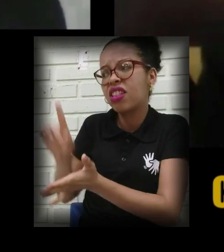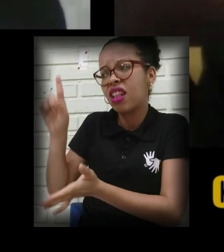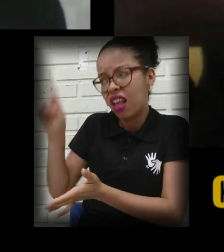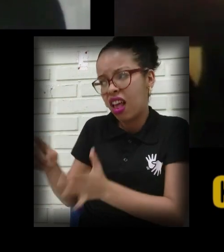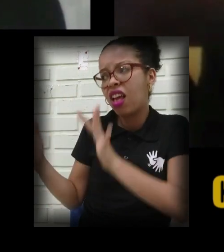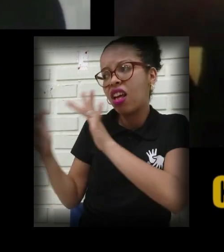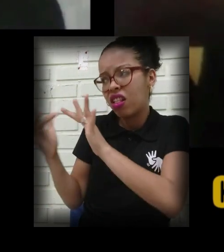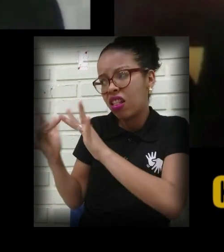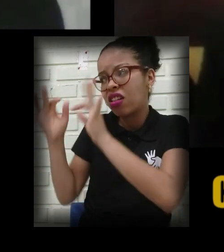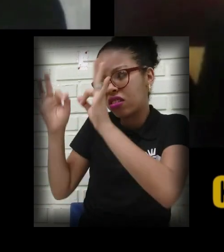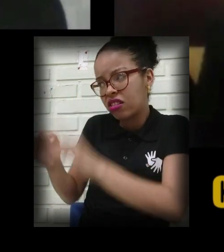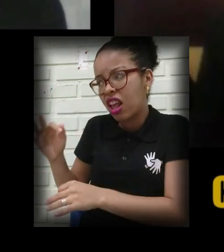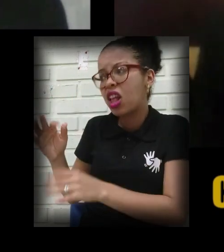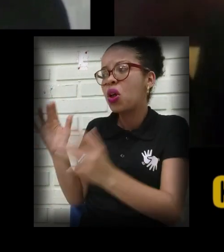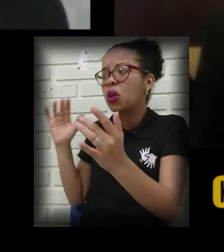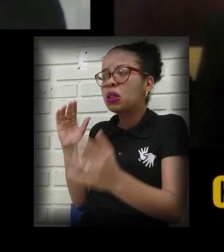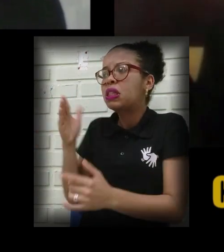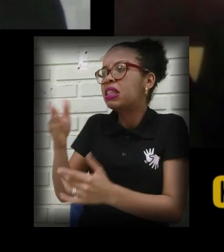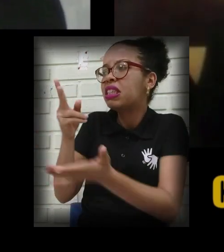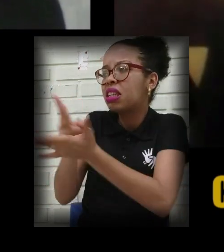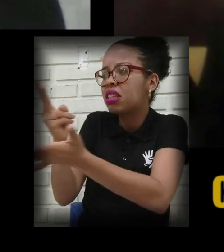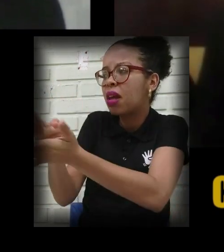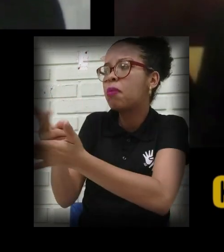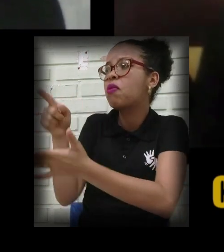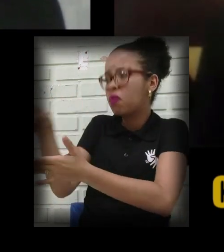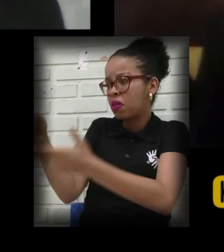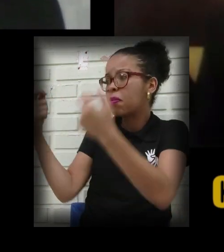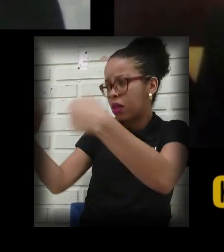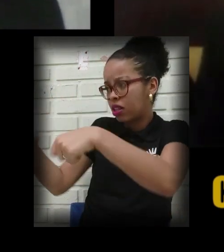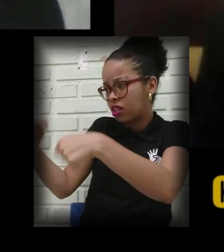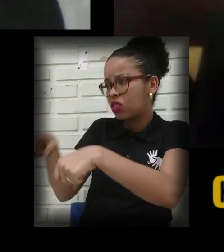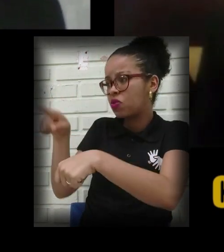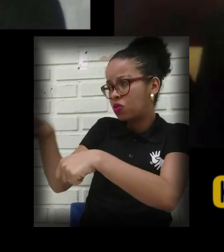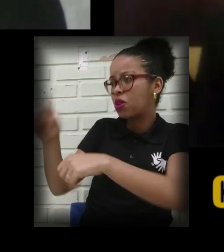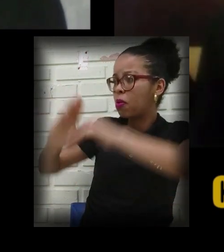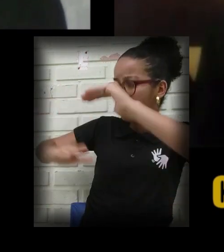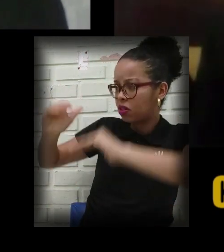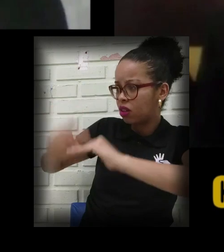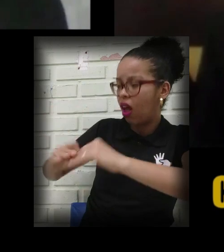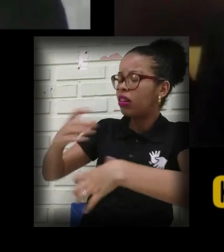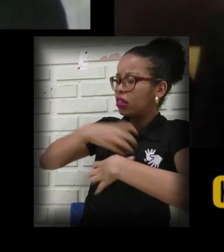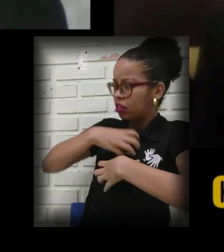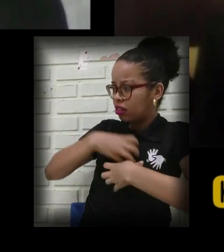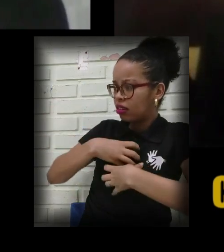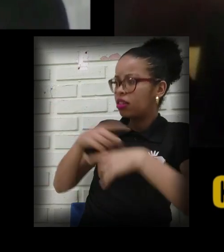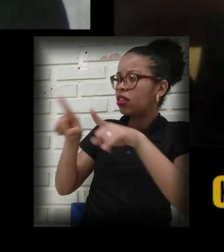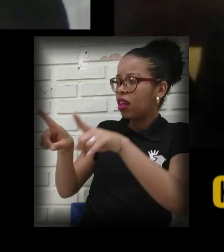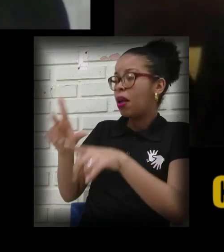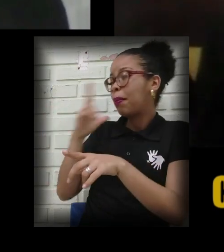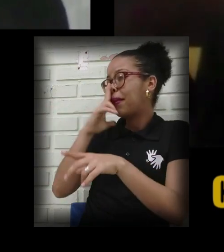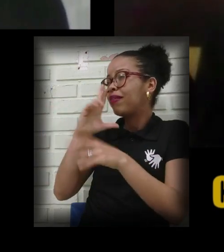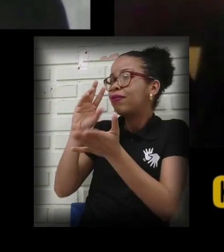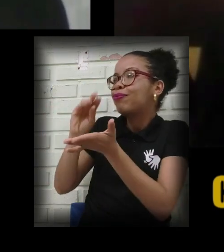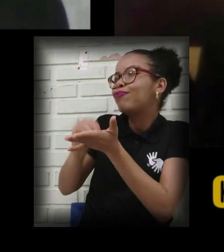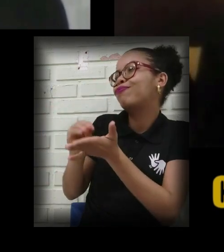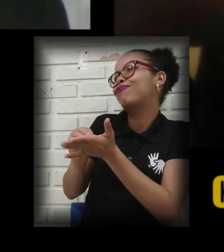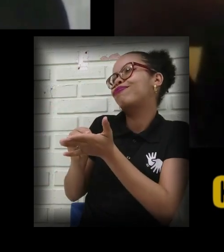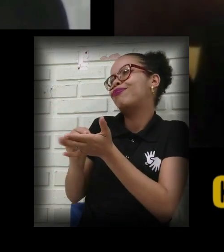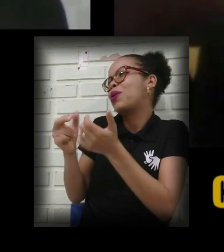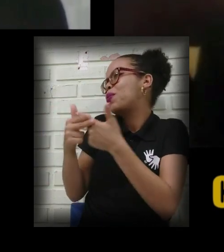contato direto, essa necessidade que você, enquanto profissional, sente, ainda tem uma lacuna muito grande. Ainda tem